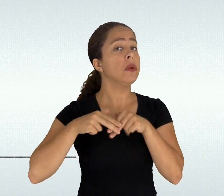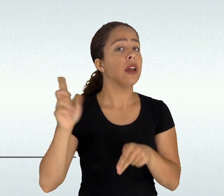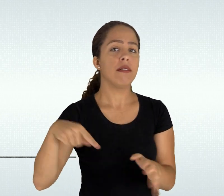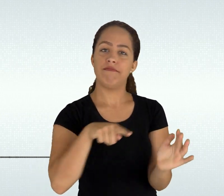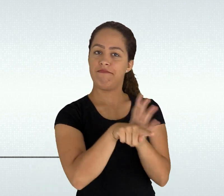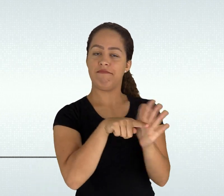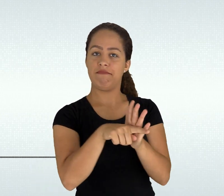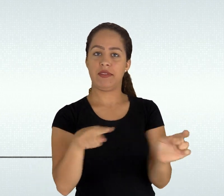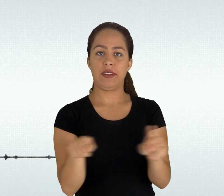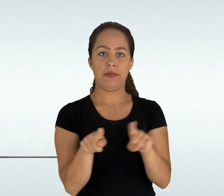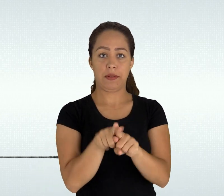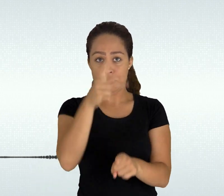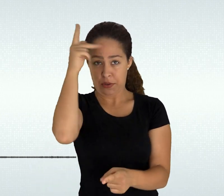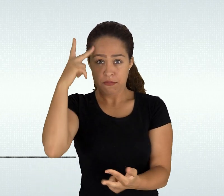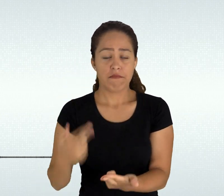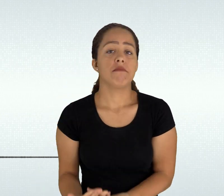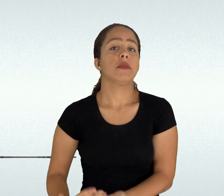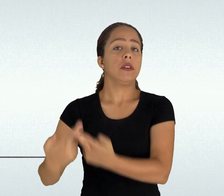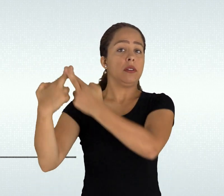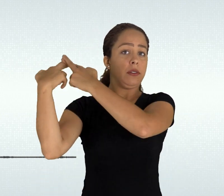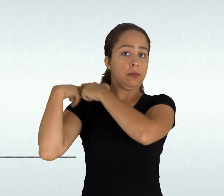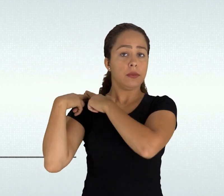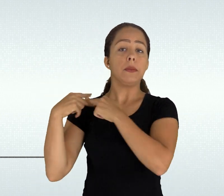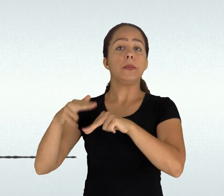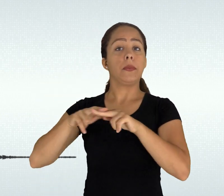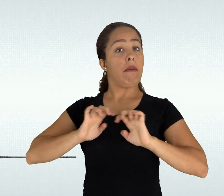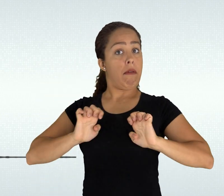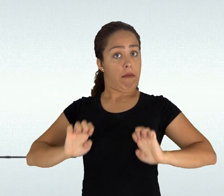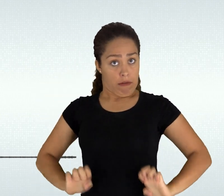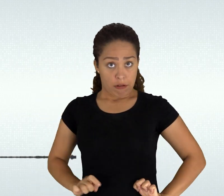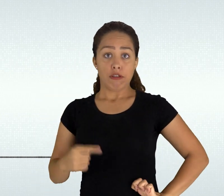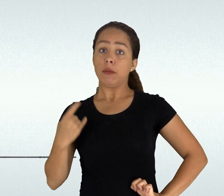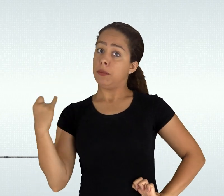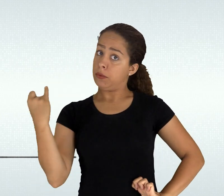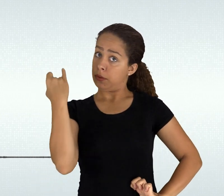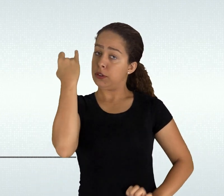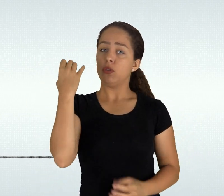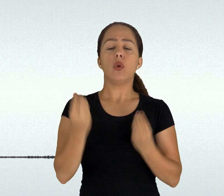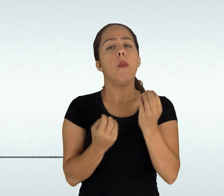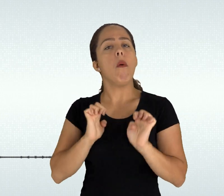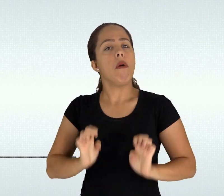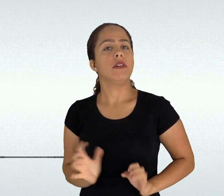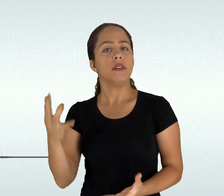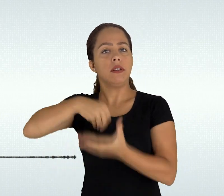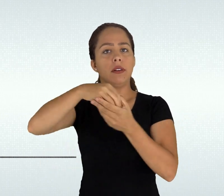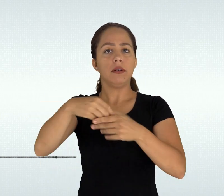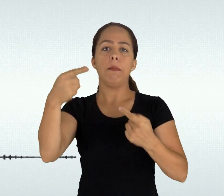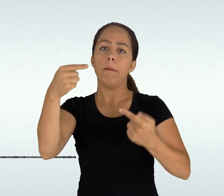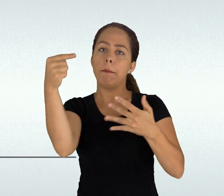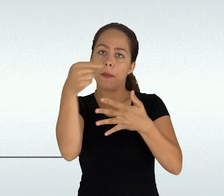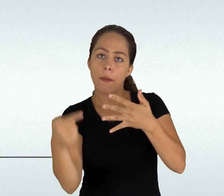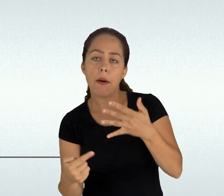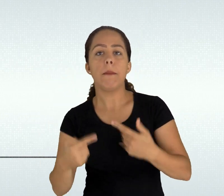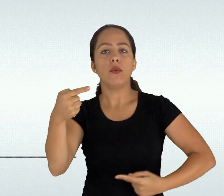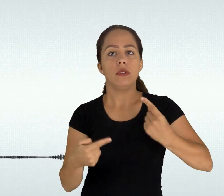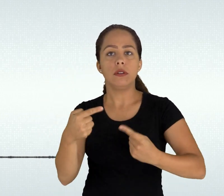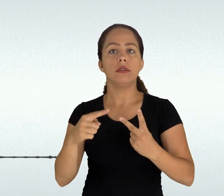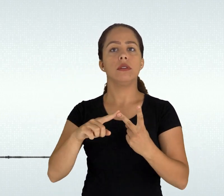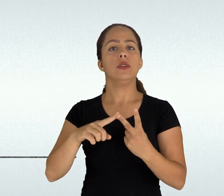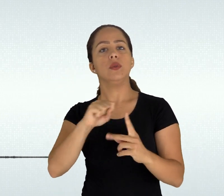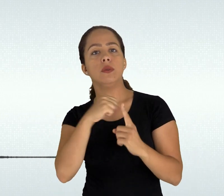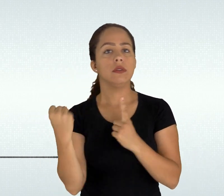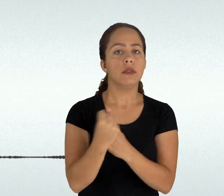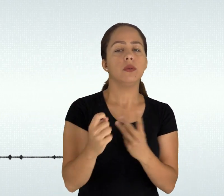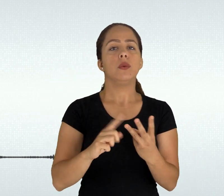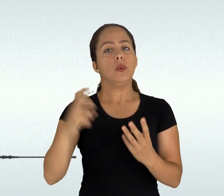SEB número 2 barra 2012 diretrizes curriculares nacionais do ensino médio e